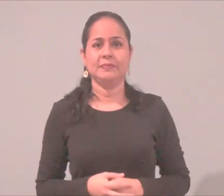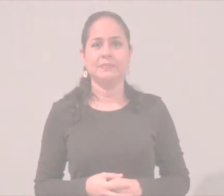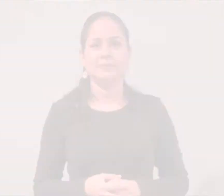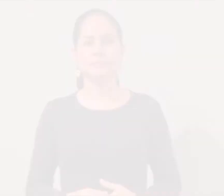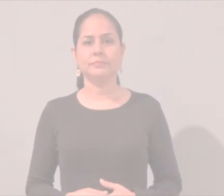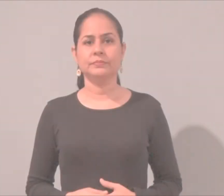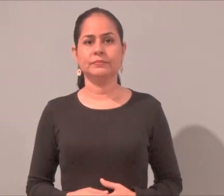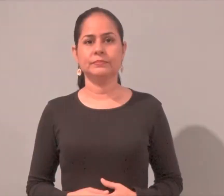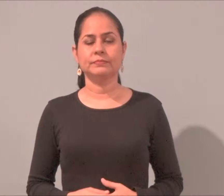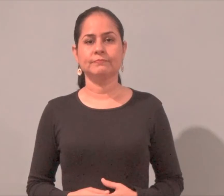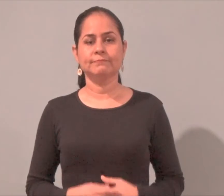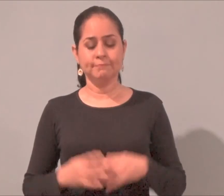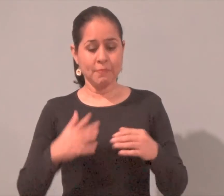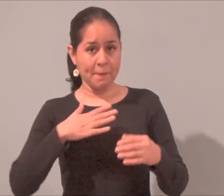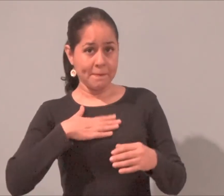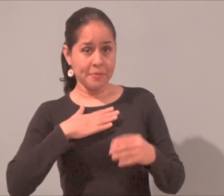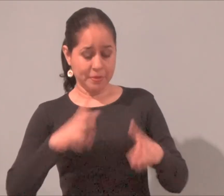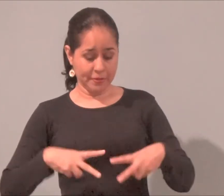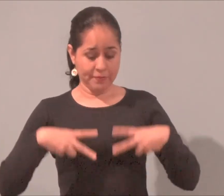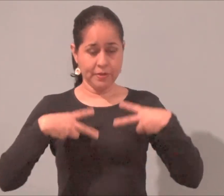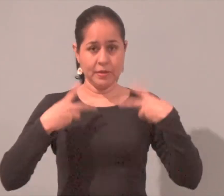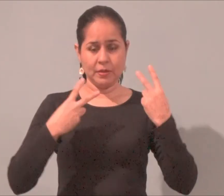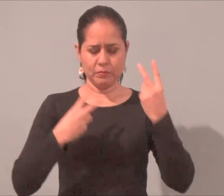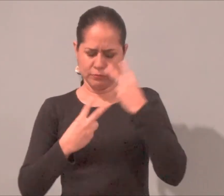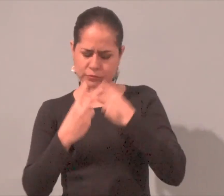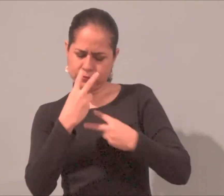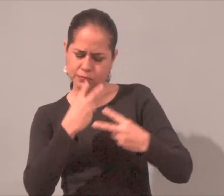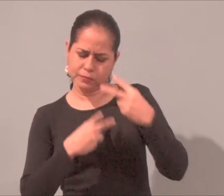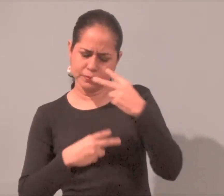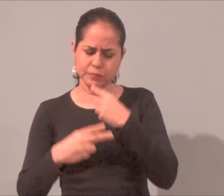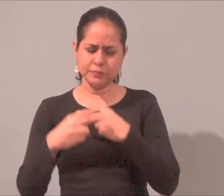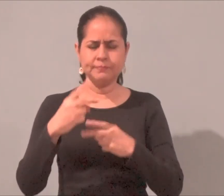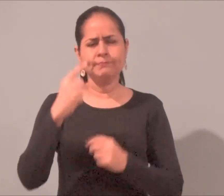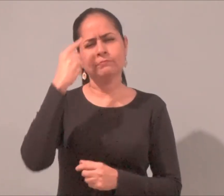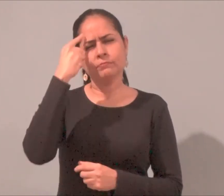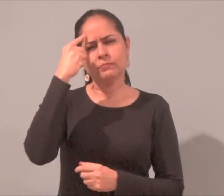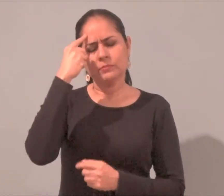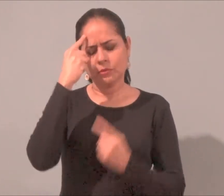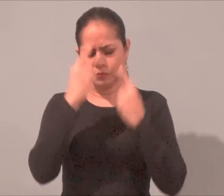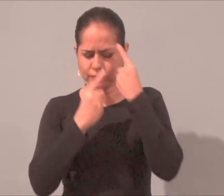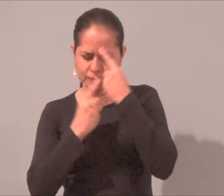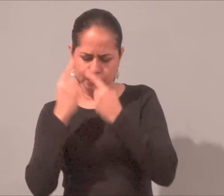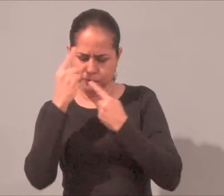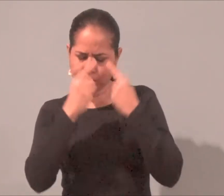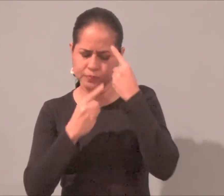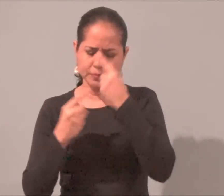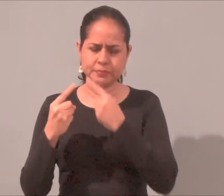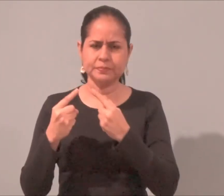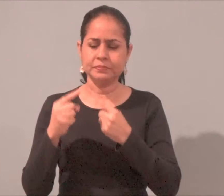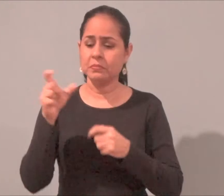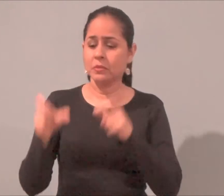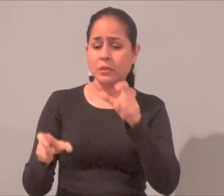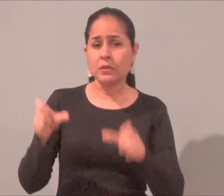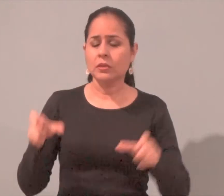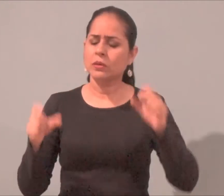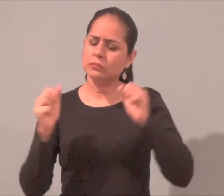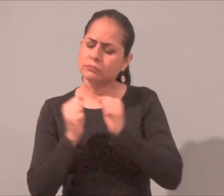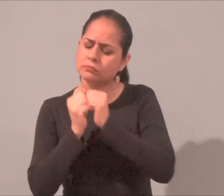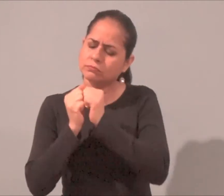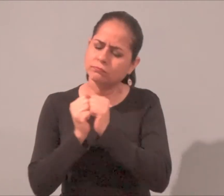Mirando mi vida Reflexión En el acompañamiento se debe tener cuidado cuando uno